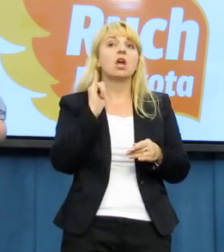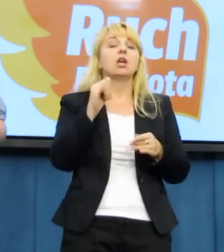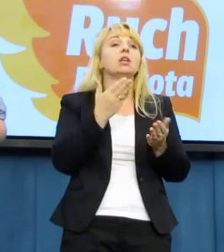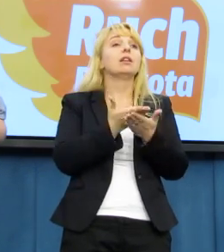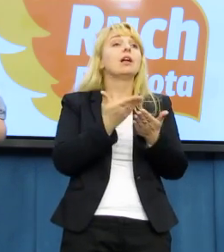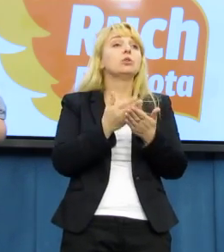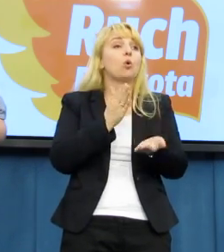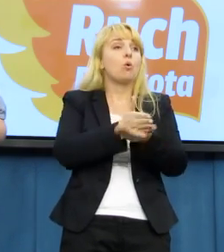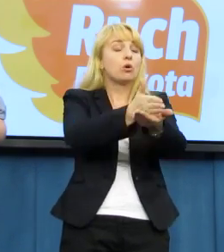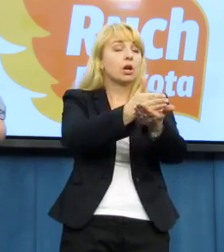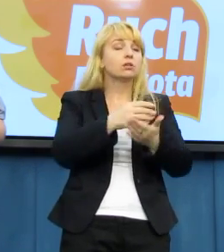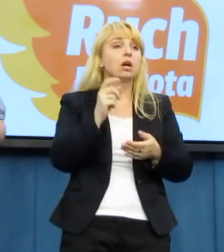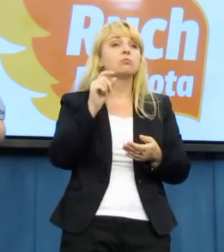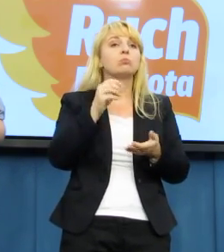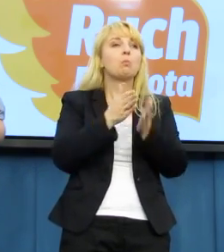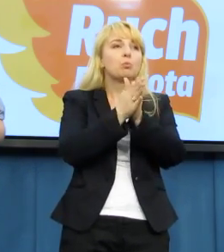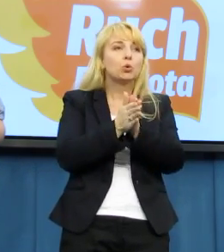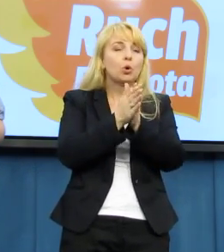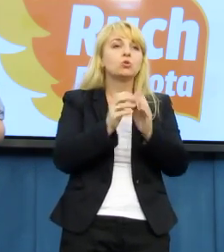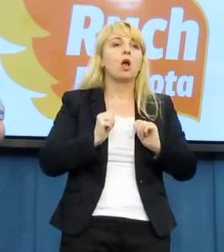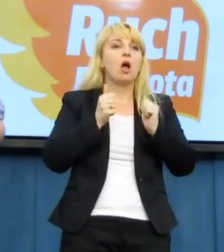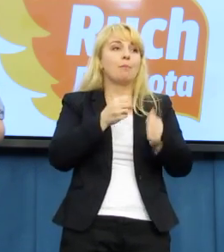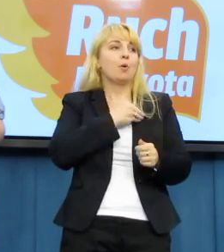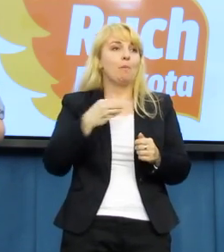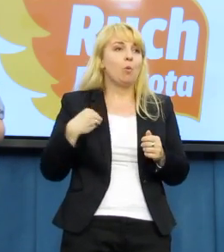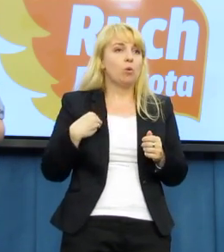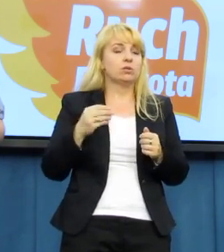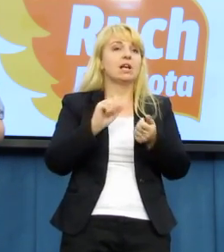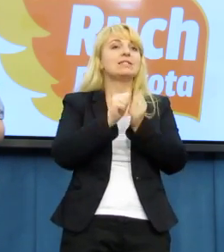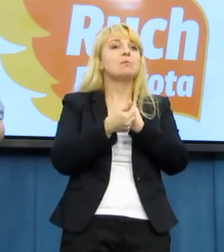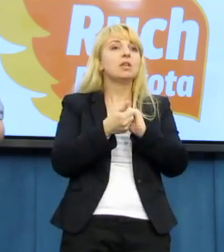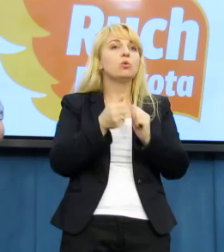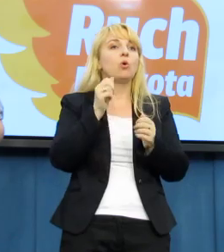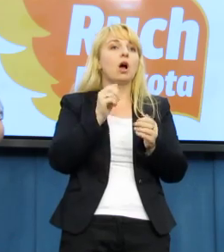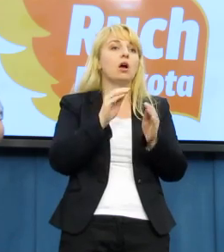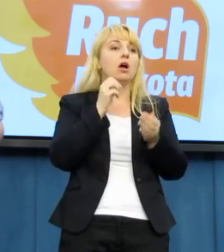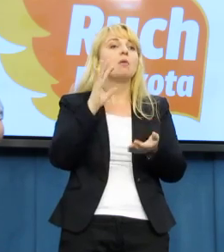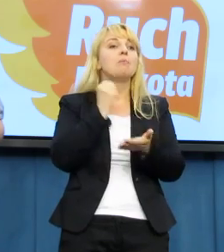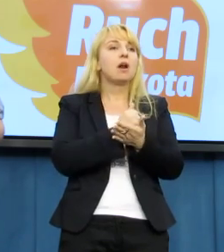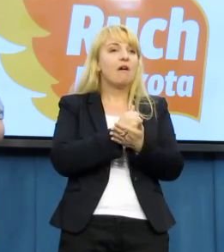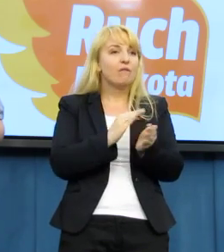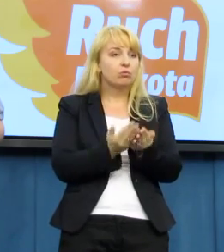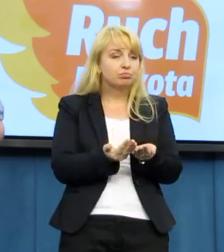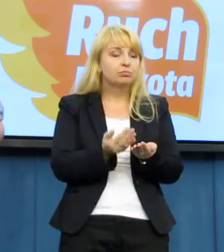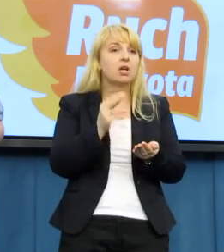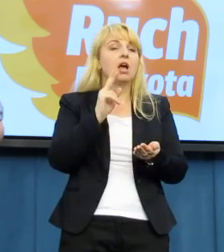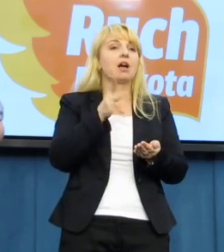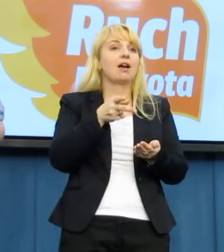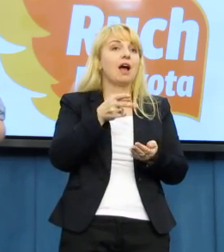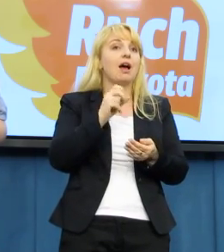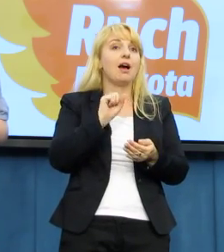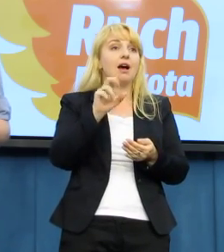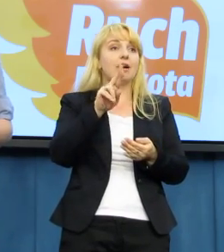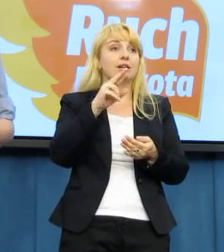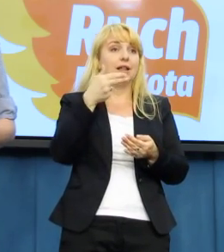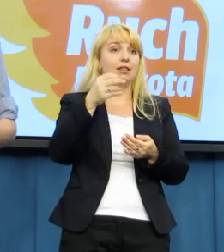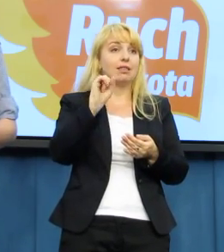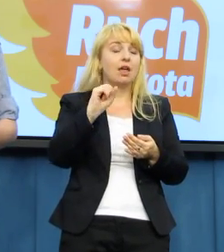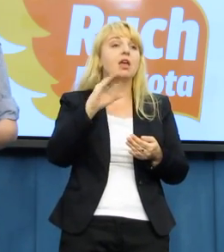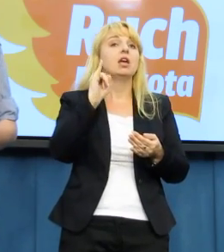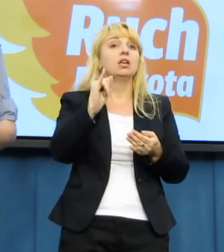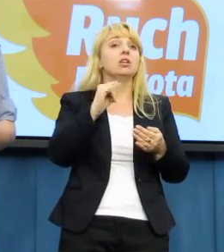do przyjęcia kodeksu karnego, który będzie penalizował tego typu przypadki. Tutaj znów ruch palikota wyszedł z taką